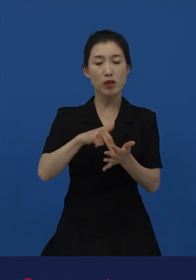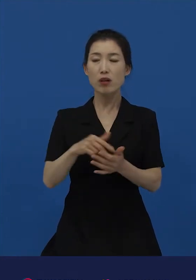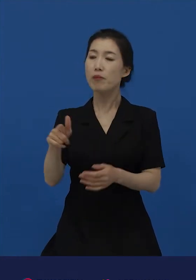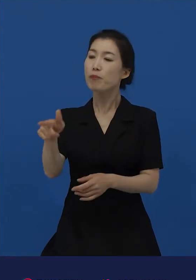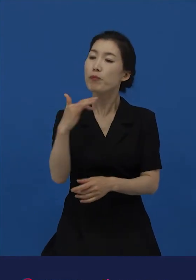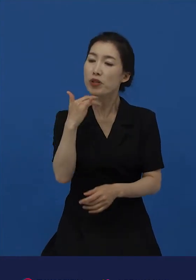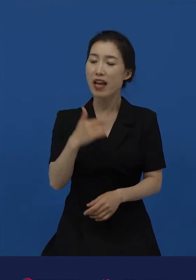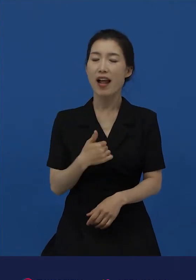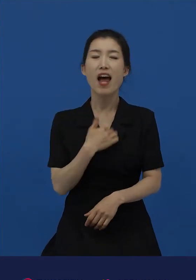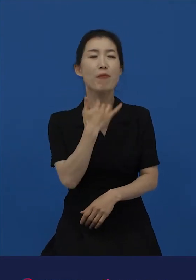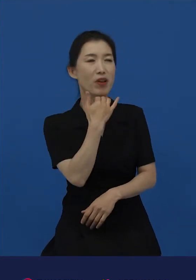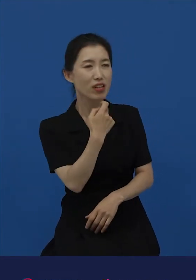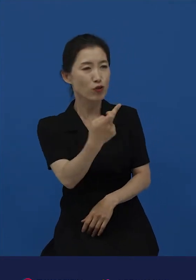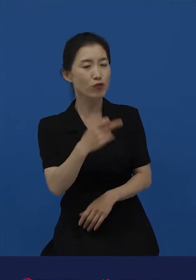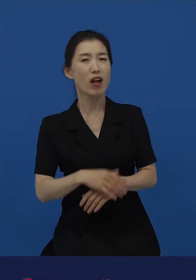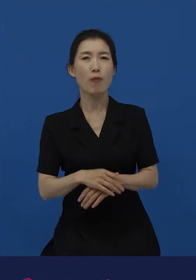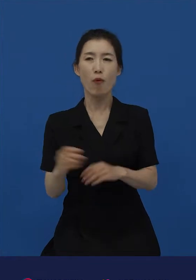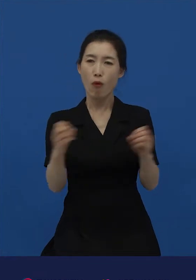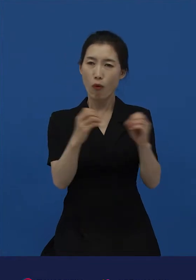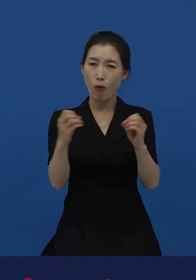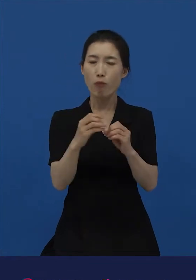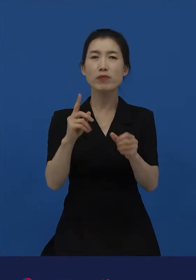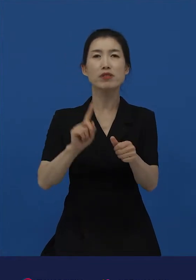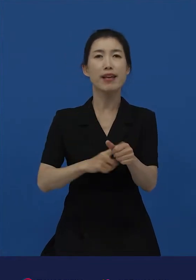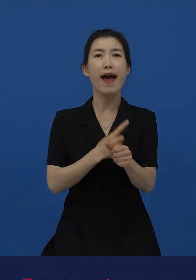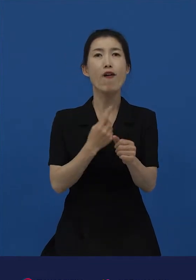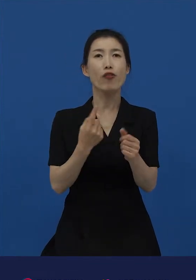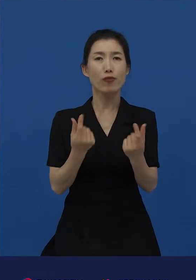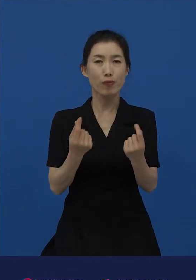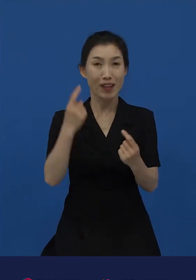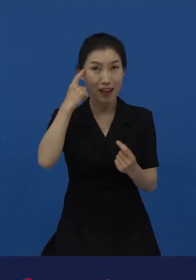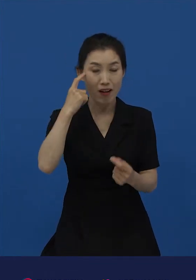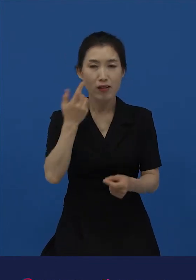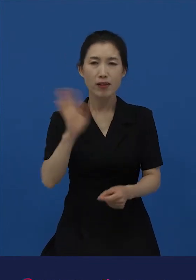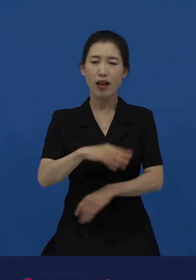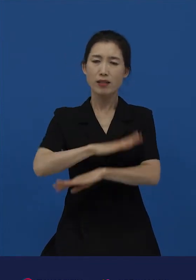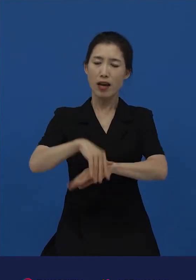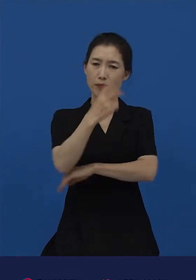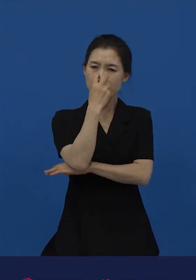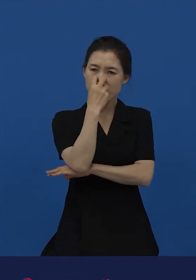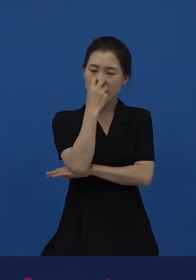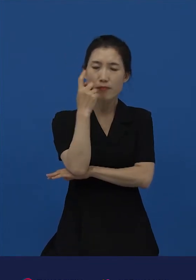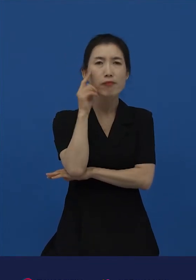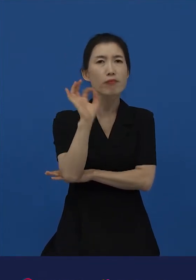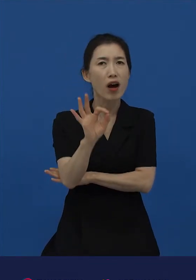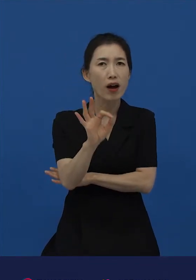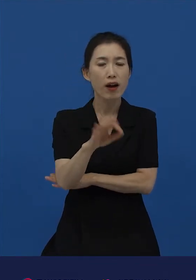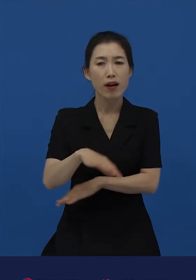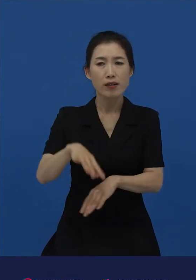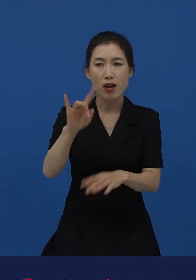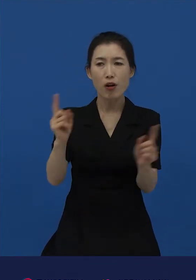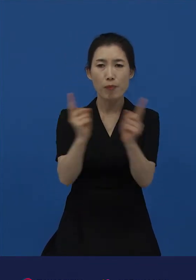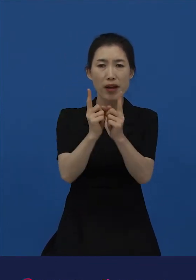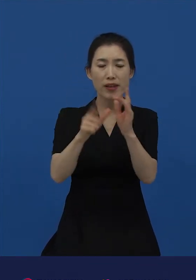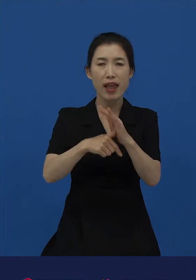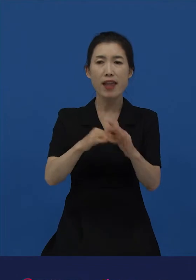허용적인 것처럼 보입니다. 하지만 잘 관찰해보면 초면에 나이를 묻는 행위가 무조건 허용되는 것은